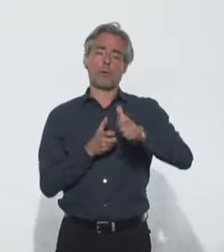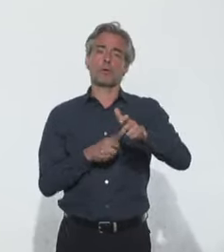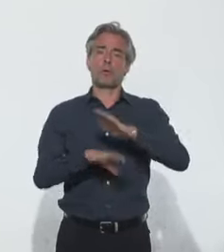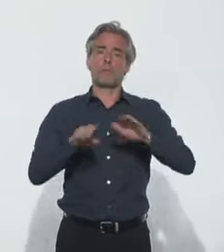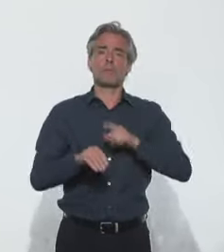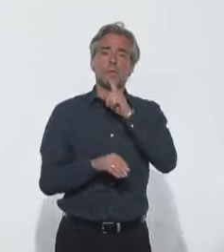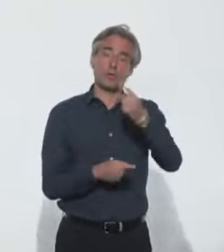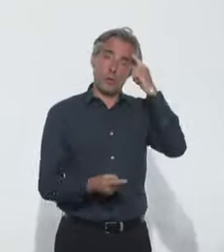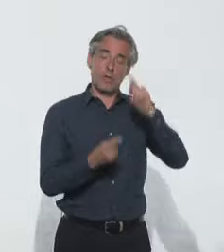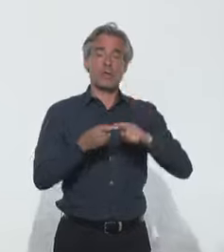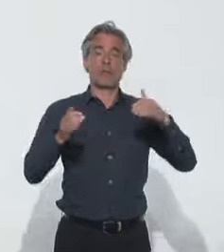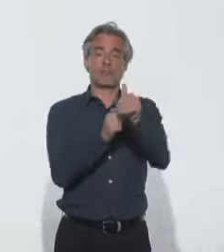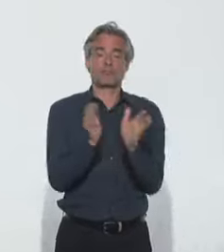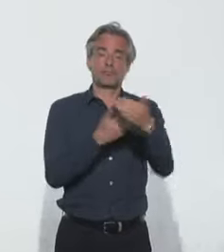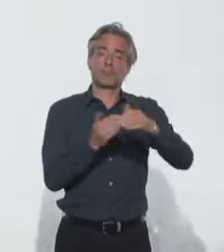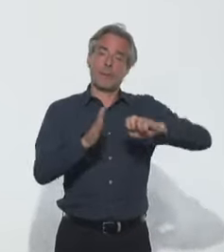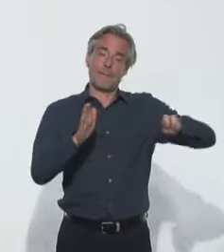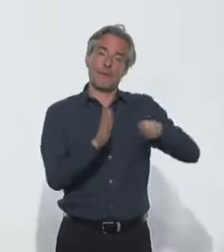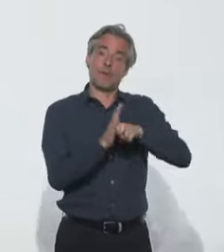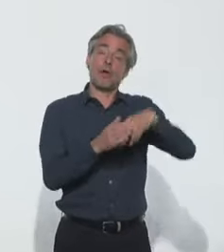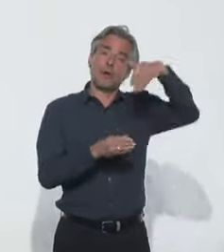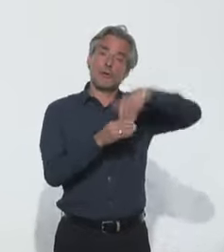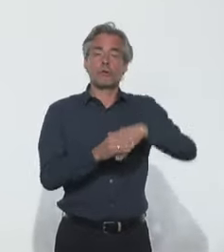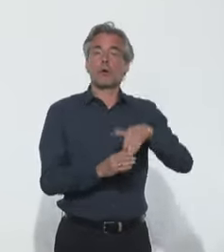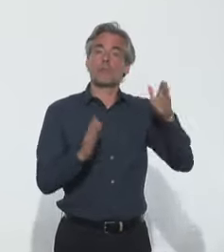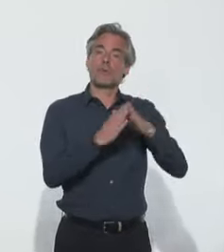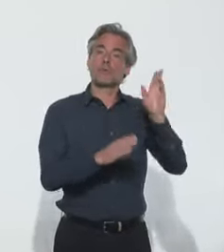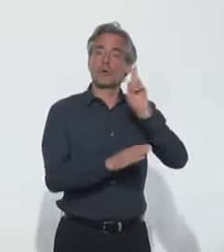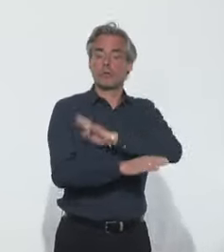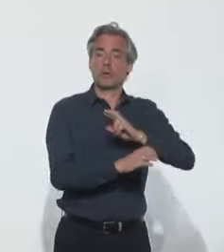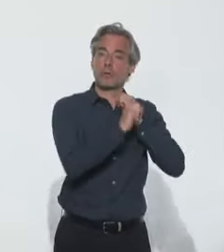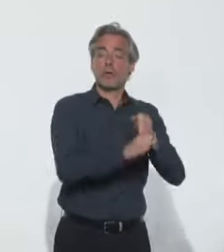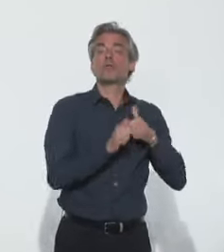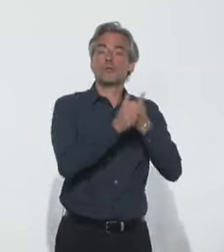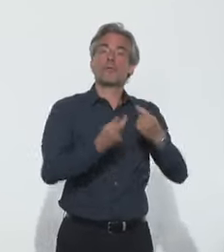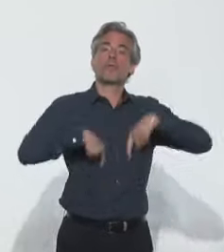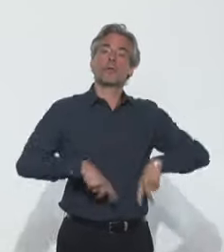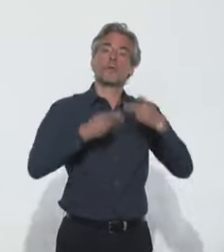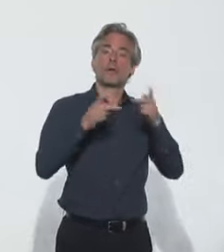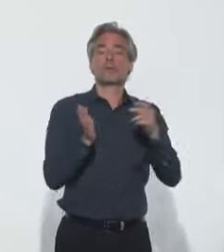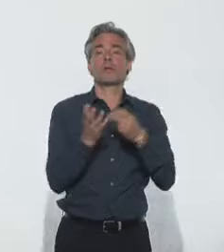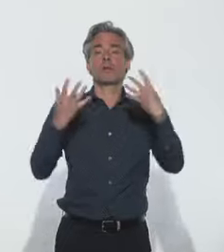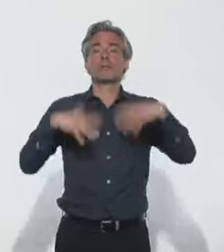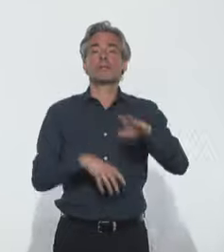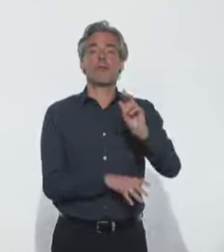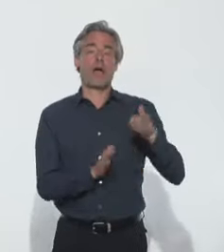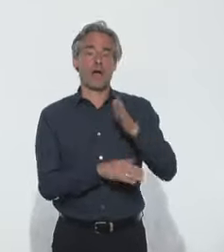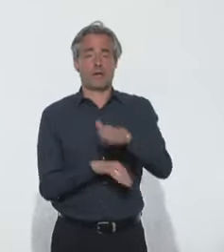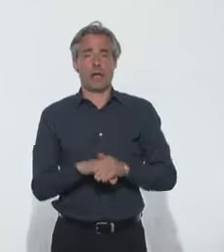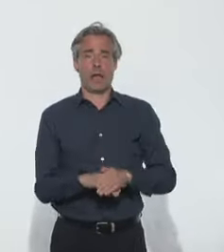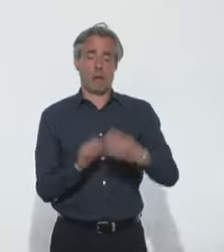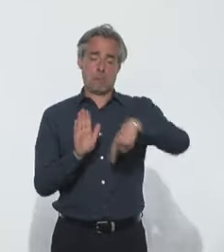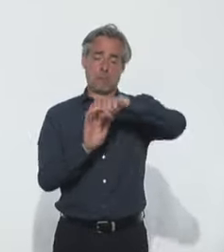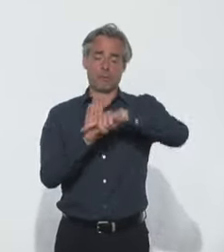relatif au confinement dans les EHPAD, conformément aux annonces du gouvernement du 19 avril. Les consignes nationales relatives